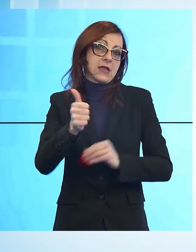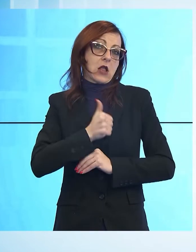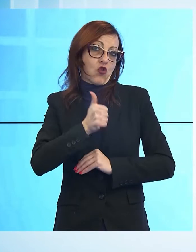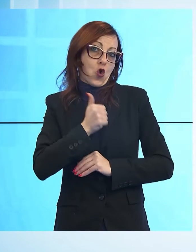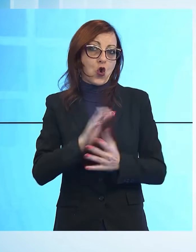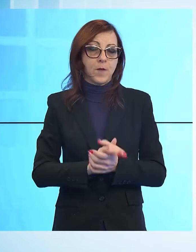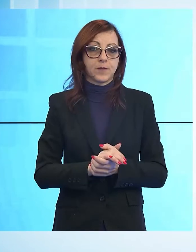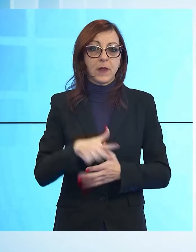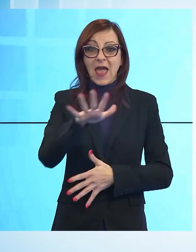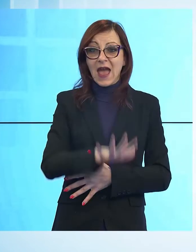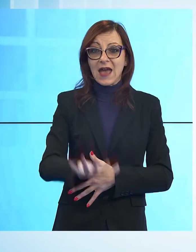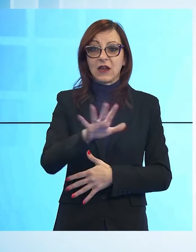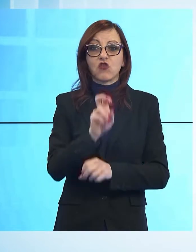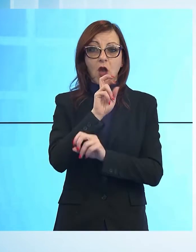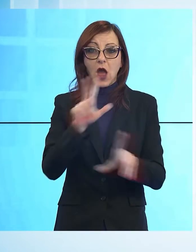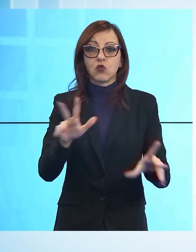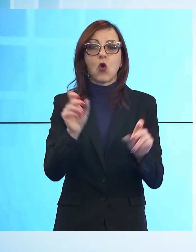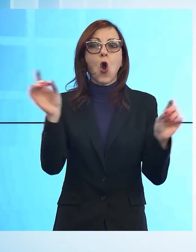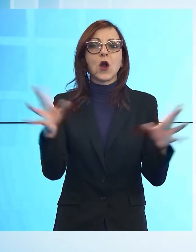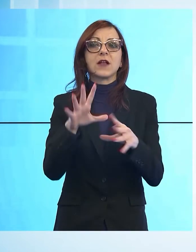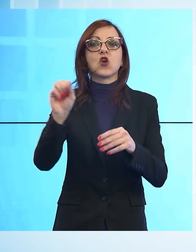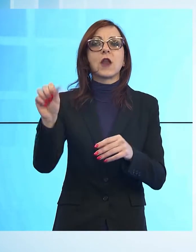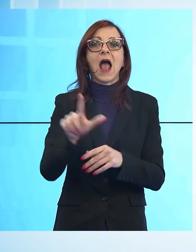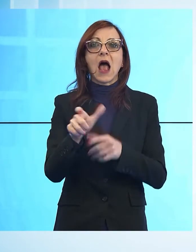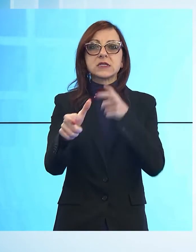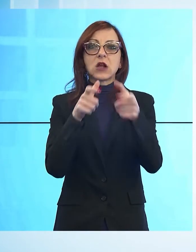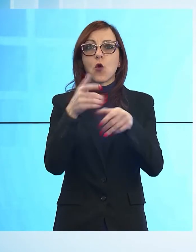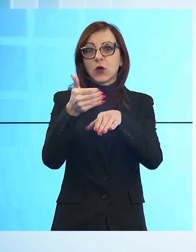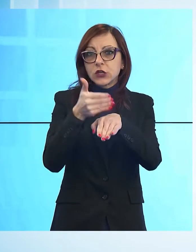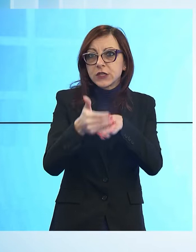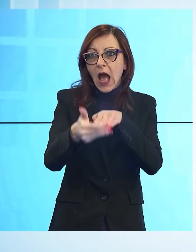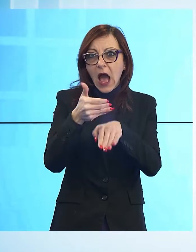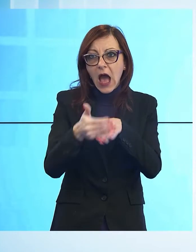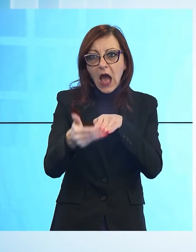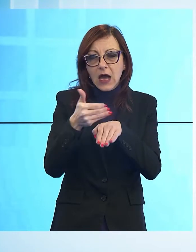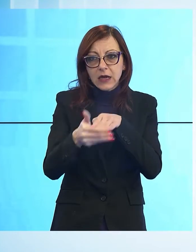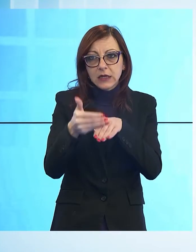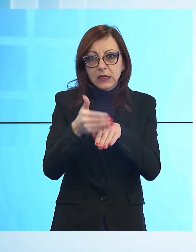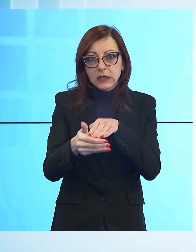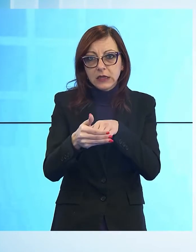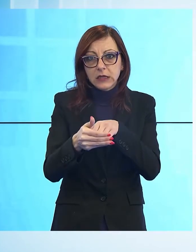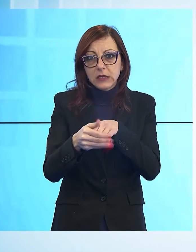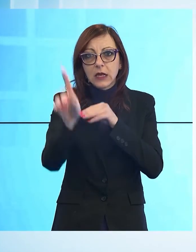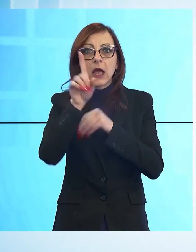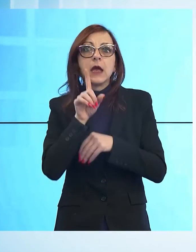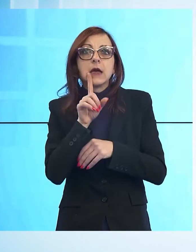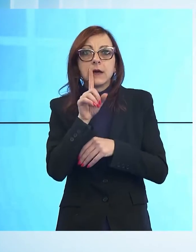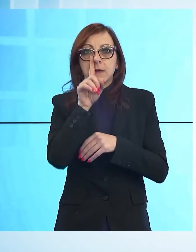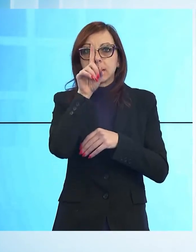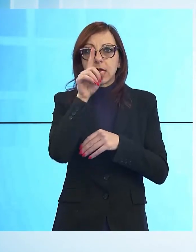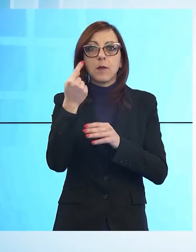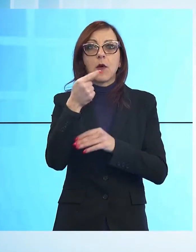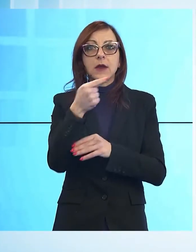annunciato che in caso di ritardo nelle comuni, comunicazioni da parte dell'ASL di riferimento, può bastare l'esito di un tampone